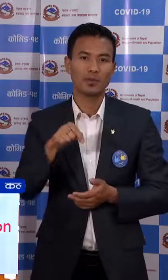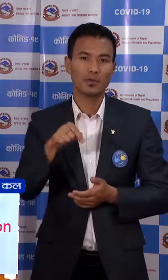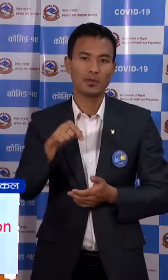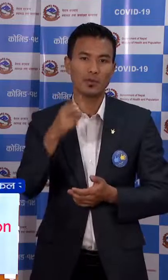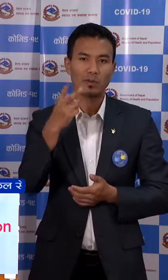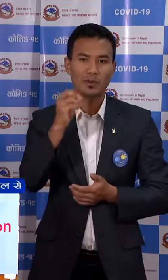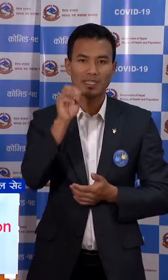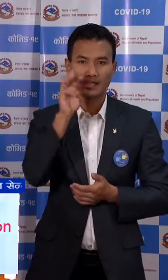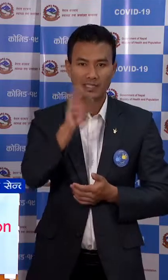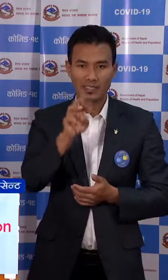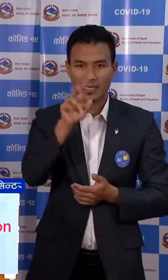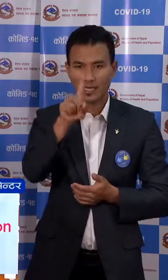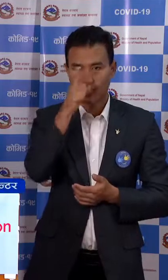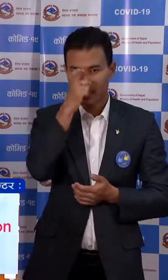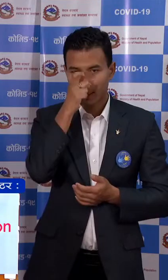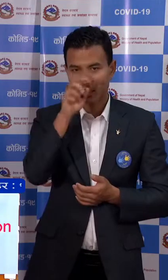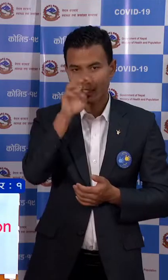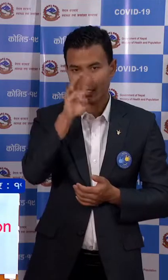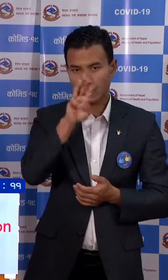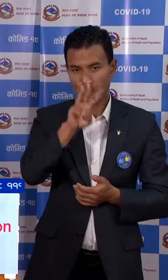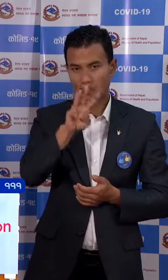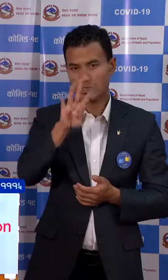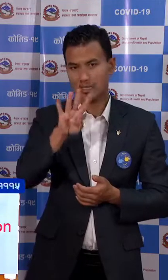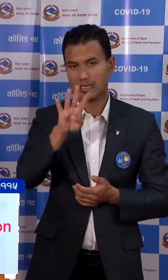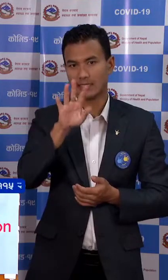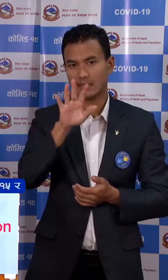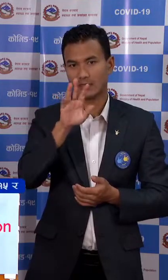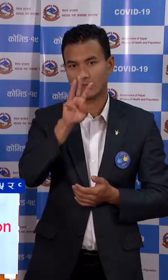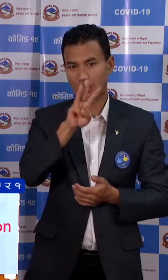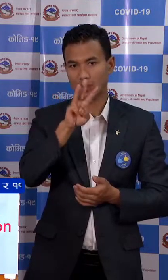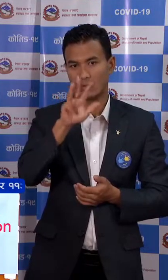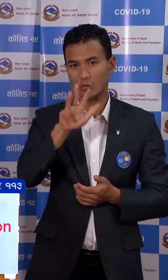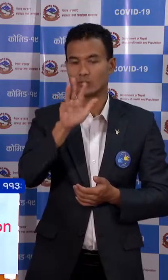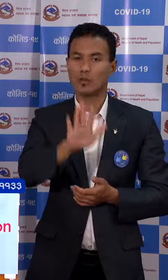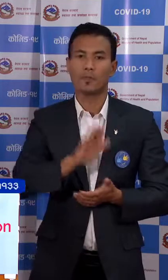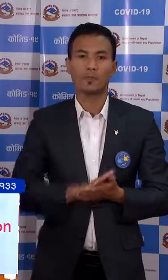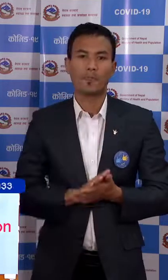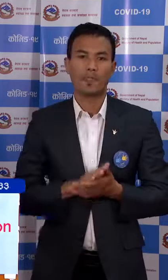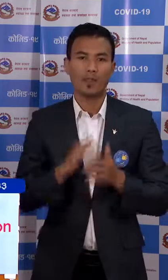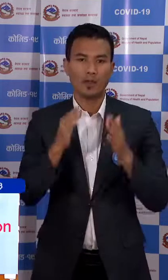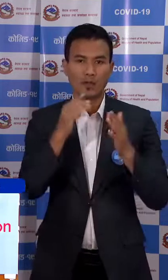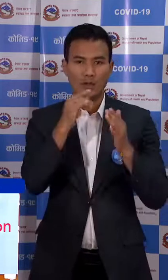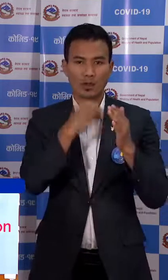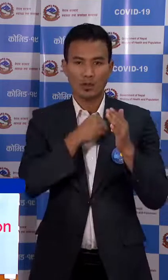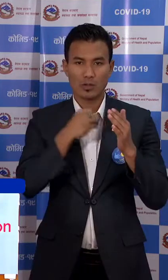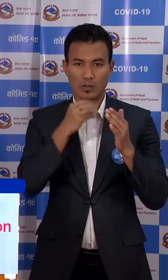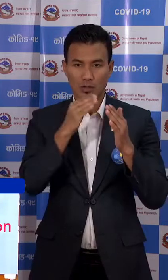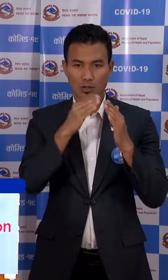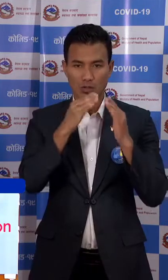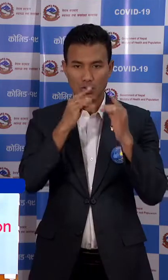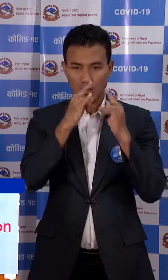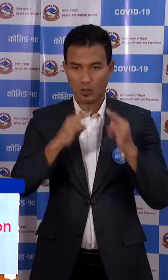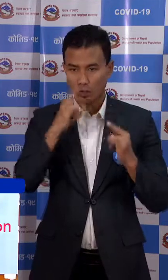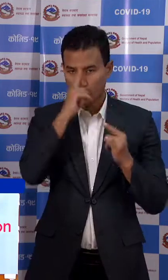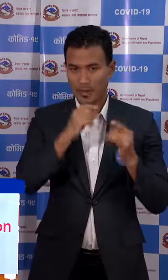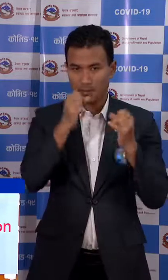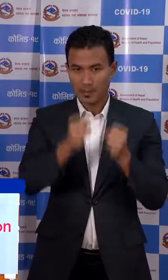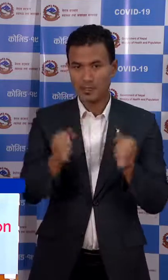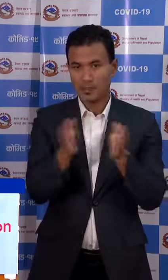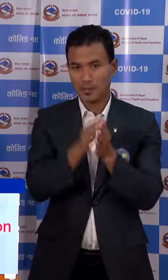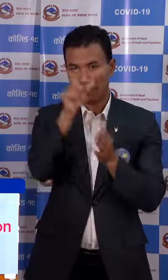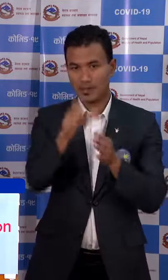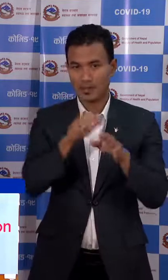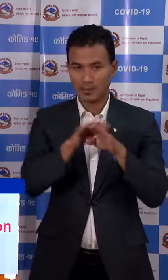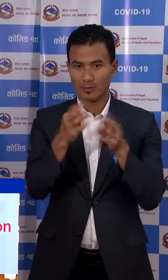बी सजार एक से उनन्चालिस चा क्वारिंटेन में बहेका जम्मा वेक्पियर को